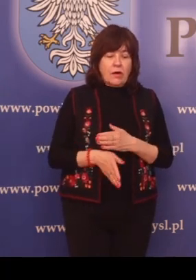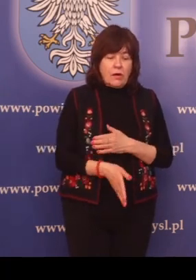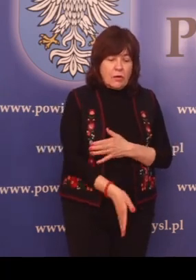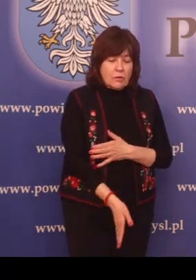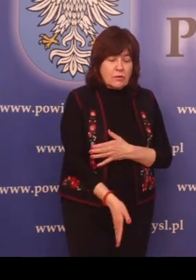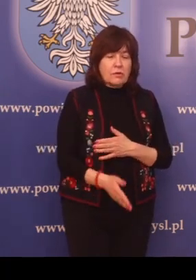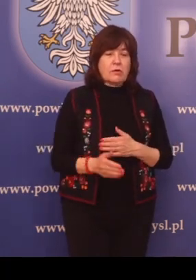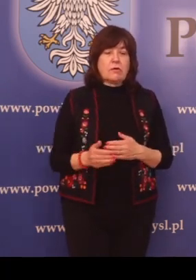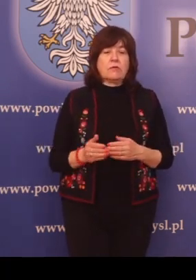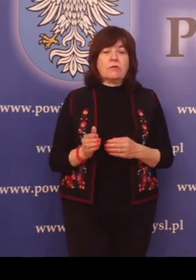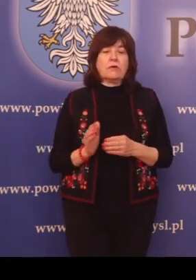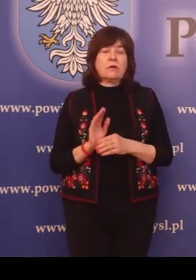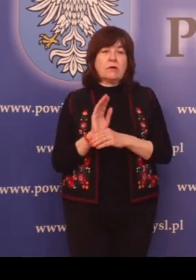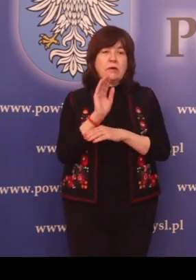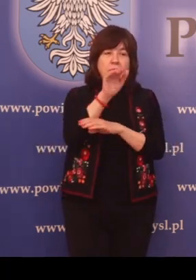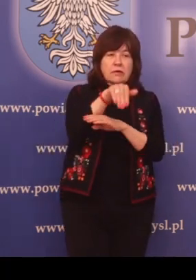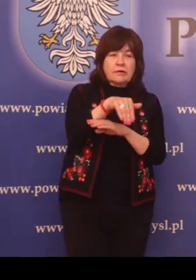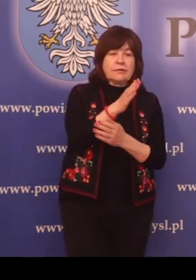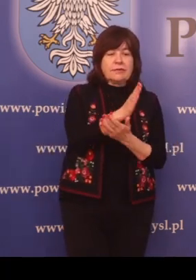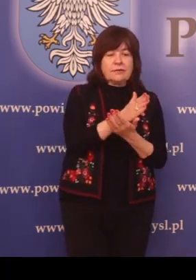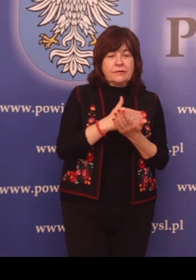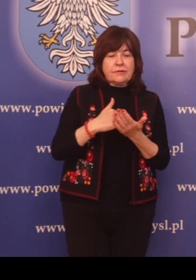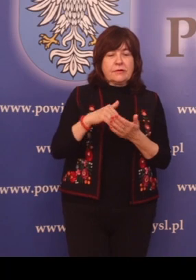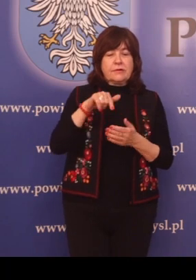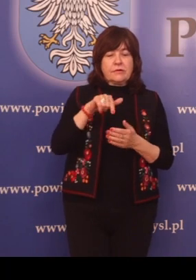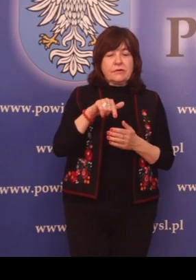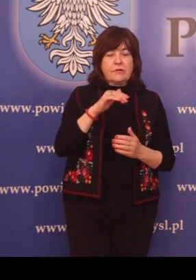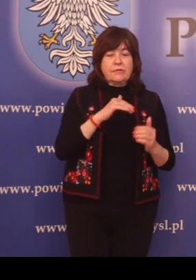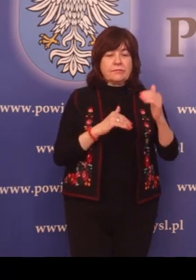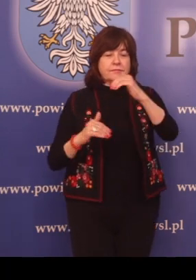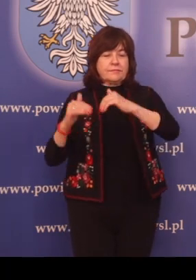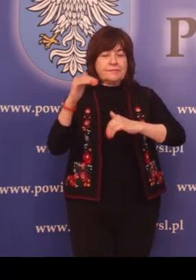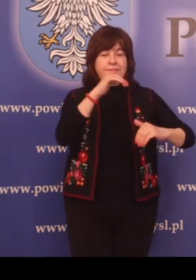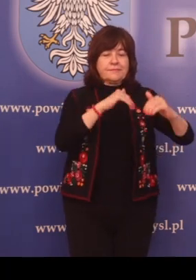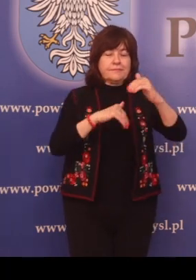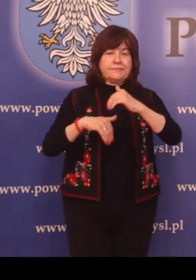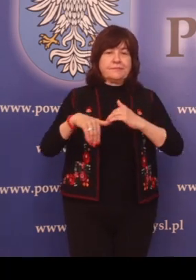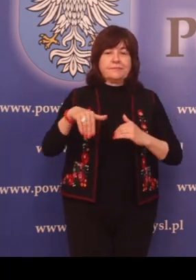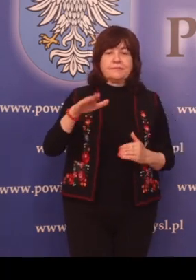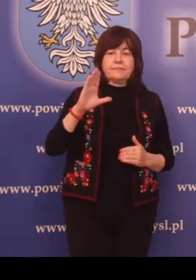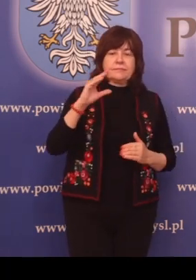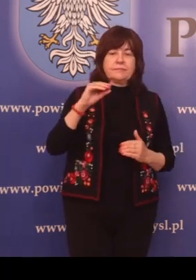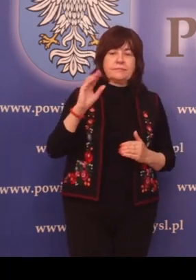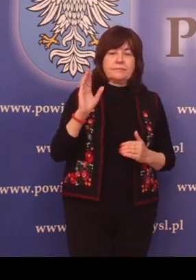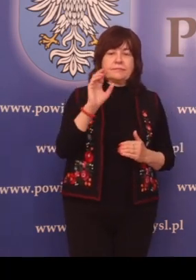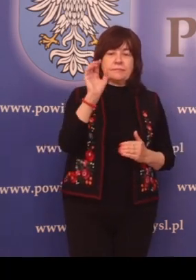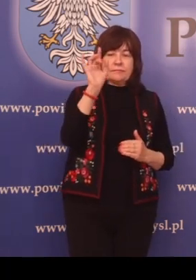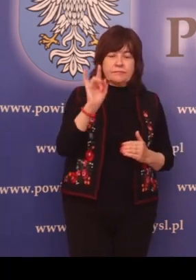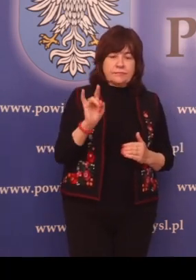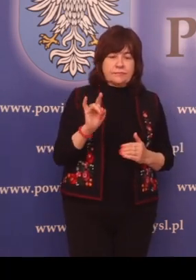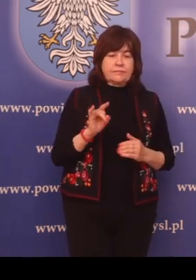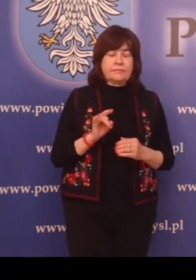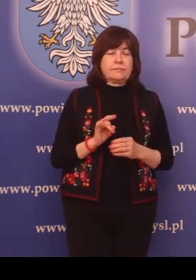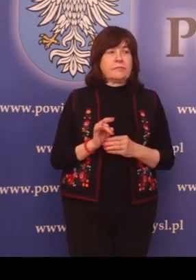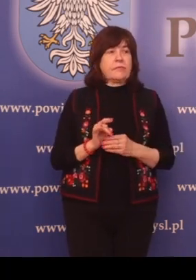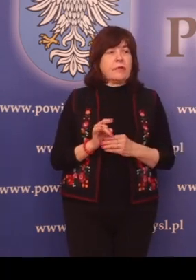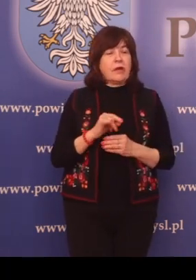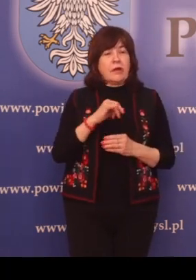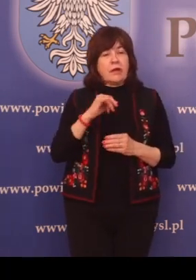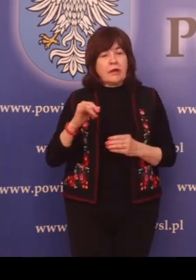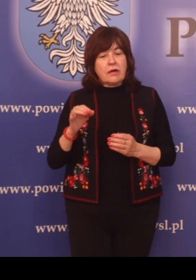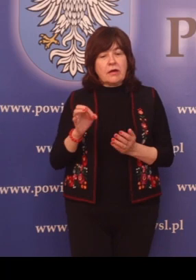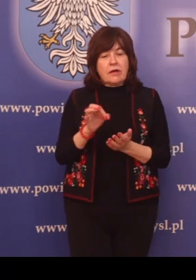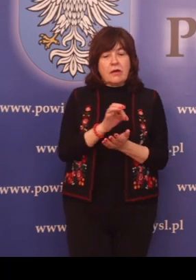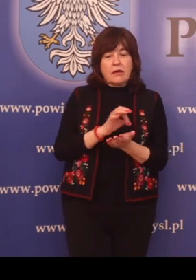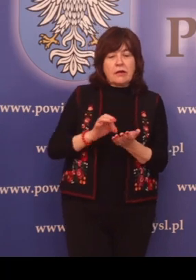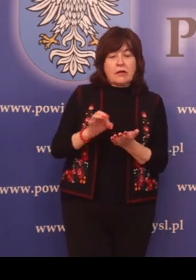górzystych. W tym rejonie zaczyna się pasmo Bieszczadów. Północne i wschodnie gminy powiatu